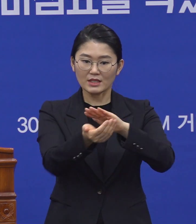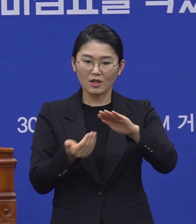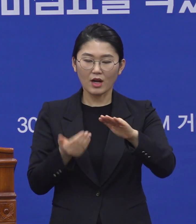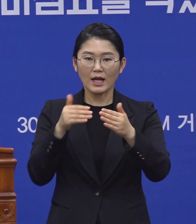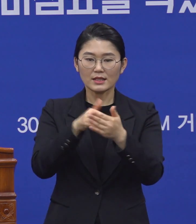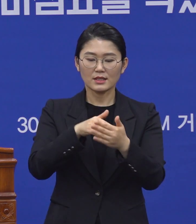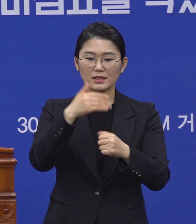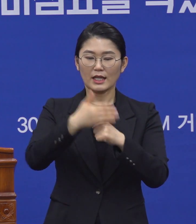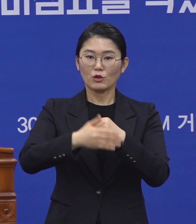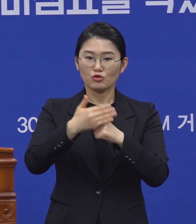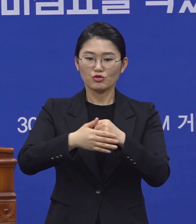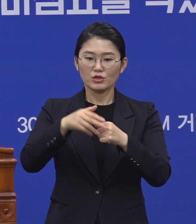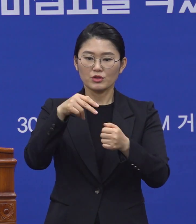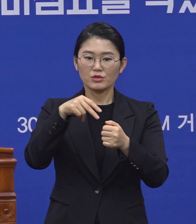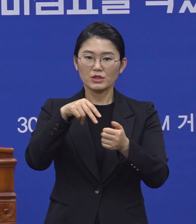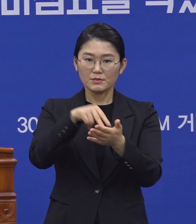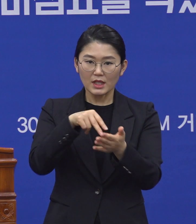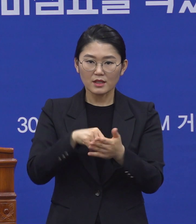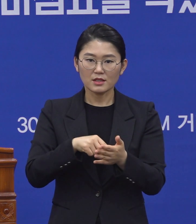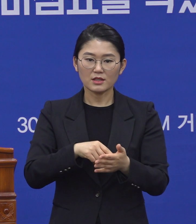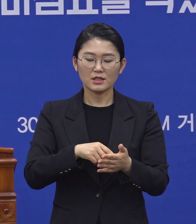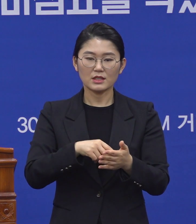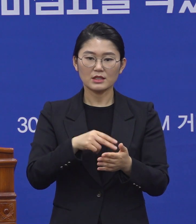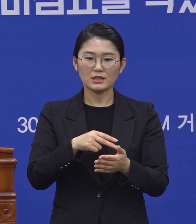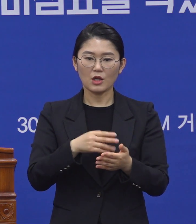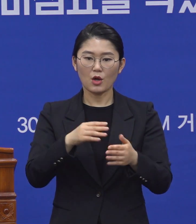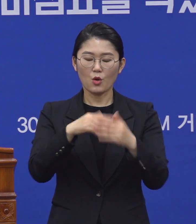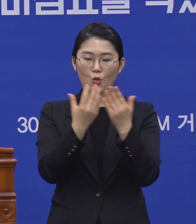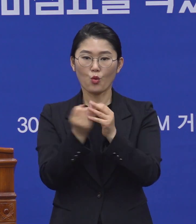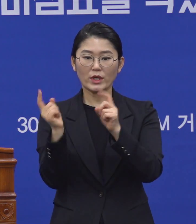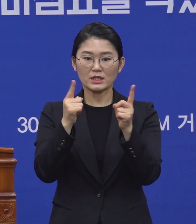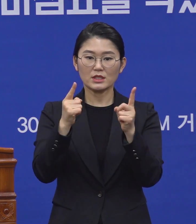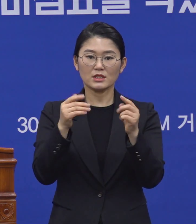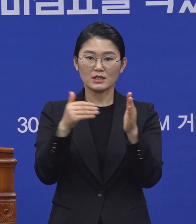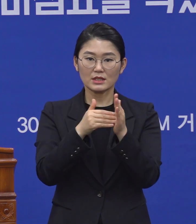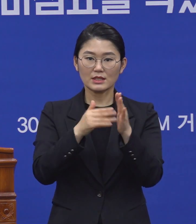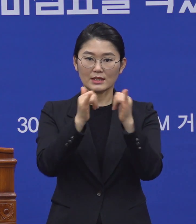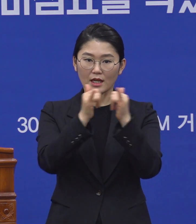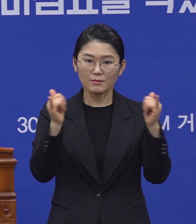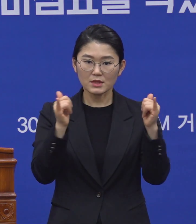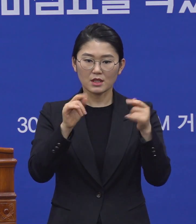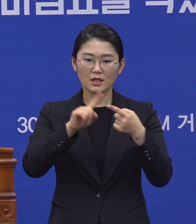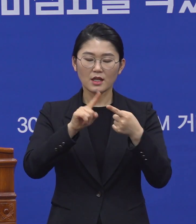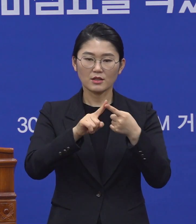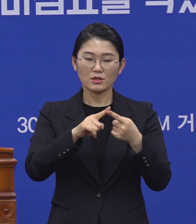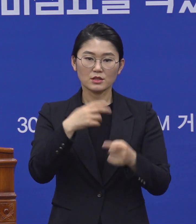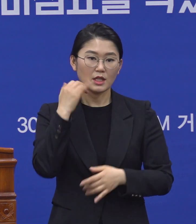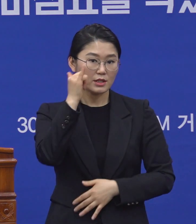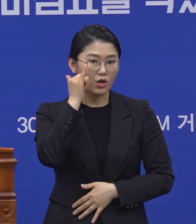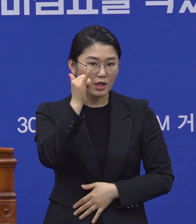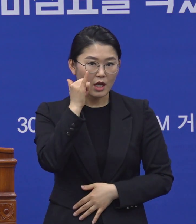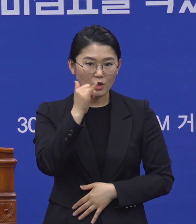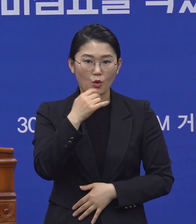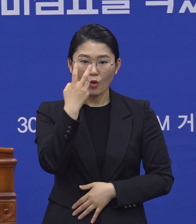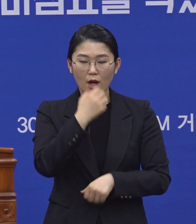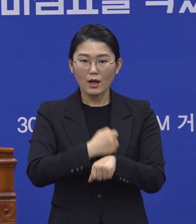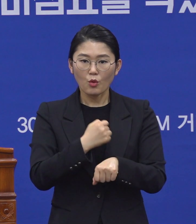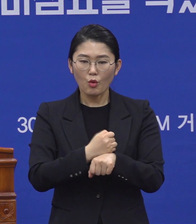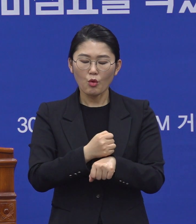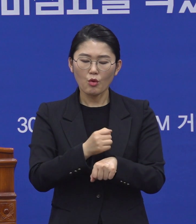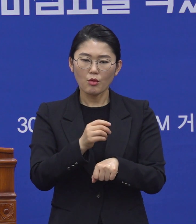이분들을 전화모니터를 통해서라도 계속 관리하고 또 증상이 있다는 분들은 진단검사를